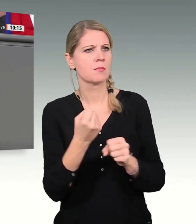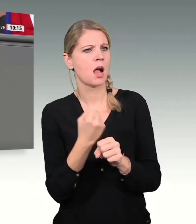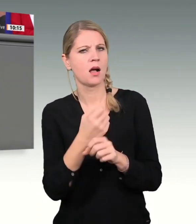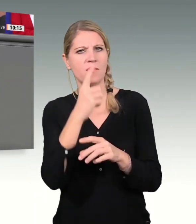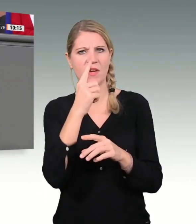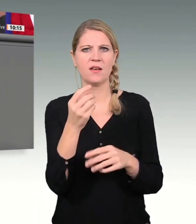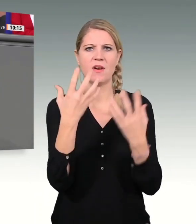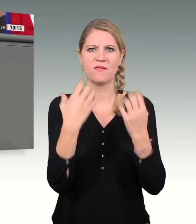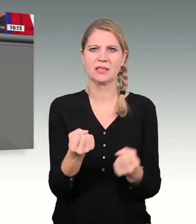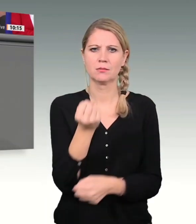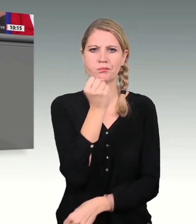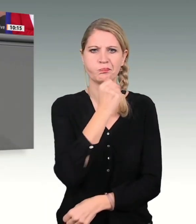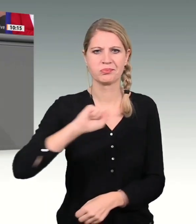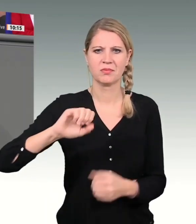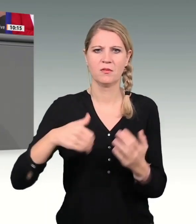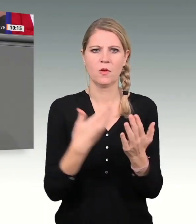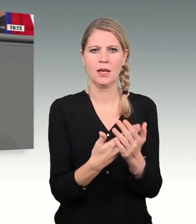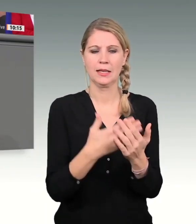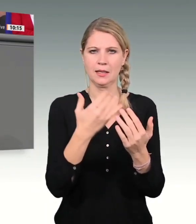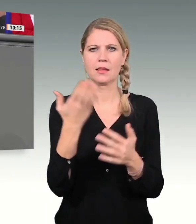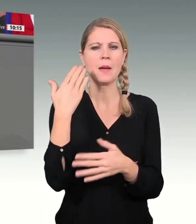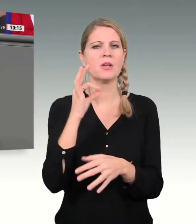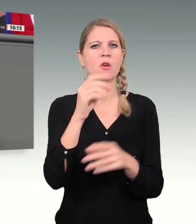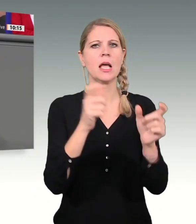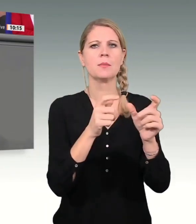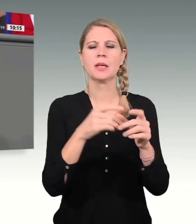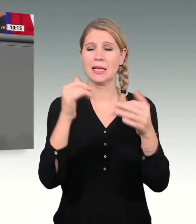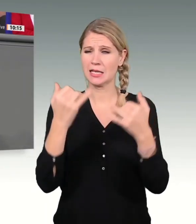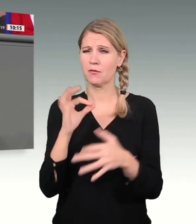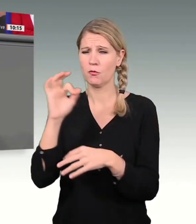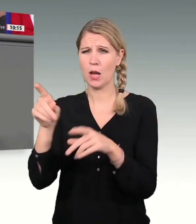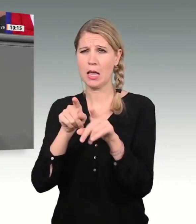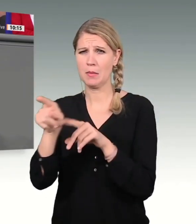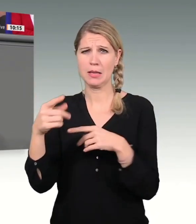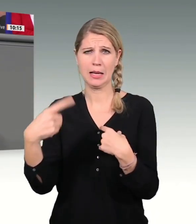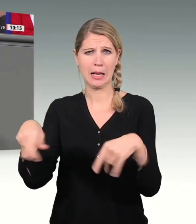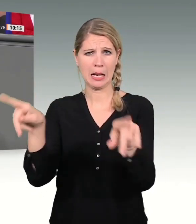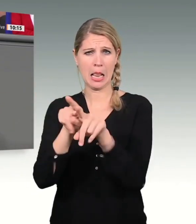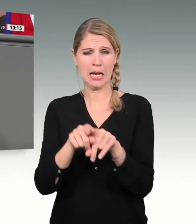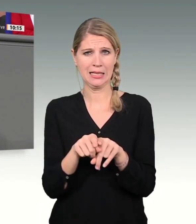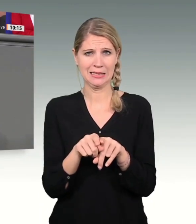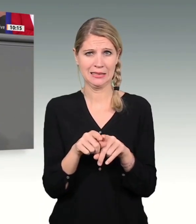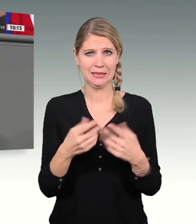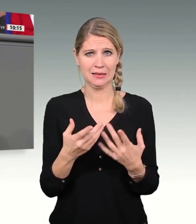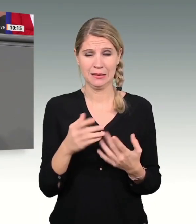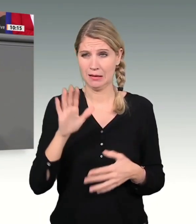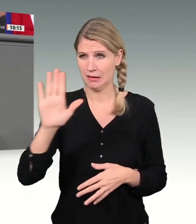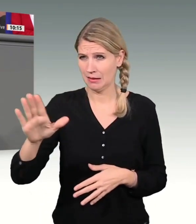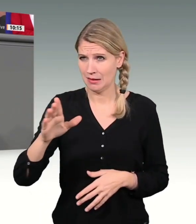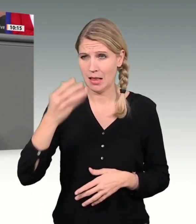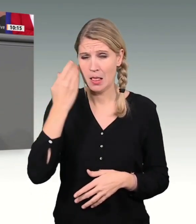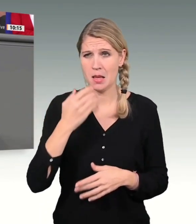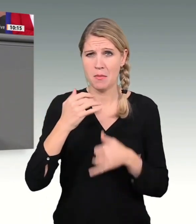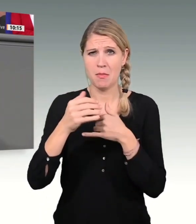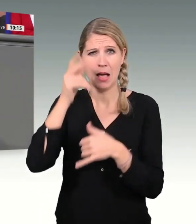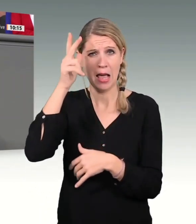galt es noch für die SPD. Jetzt gilt es für die FDP. Ist das, was Sie hier machen, Herr Lindner, in der Tat Ihr Verständnis